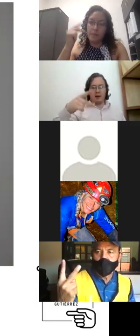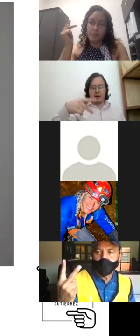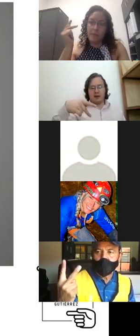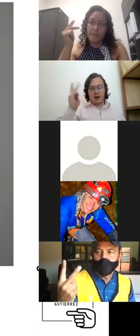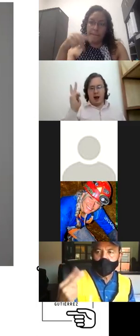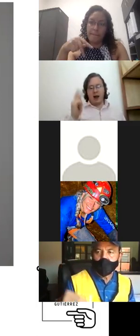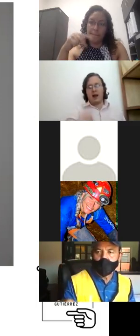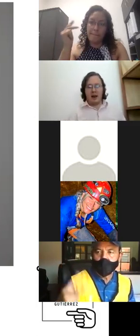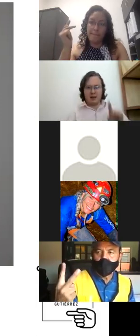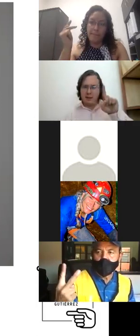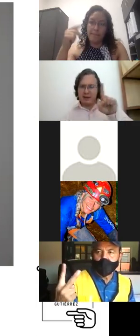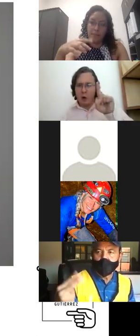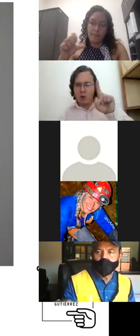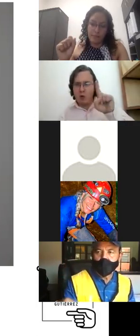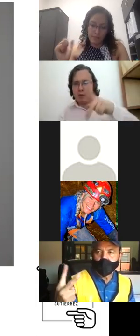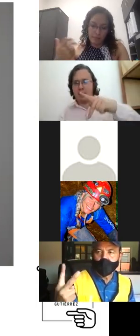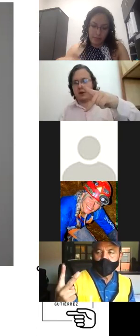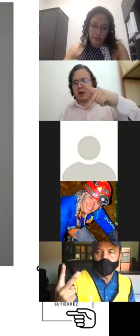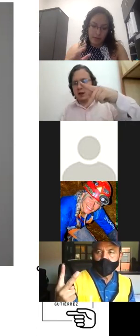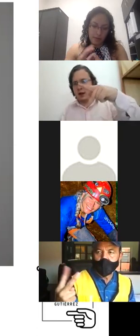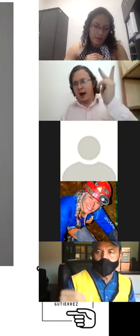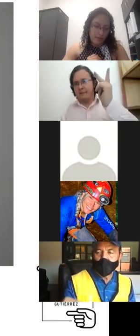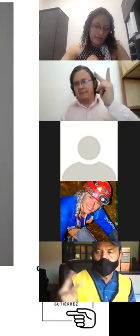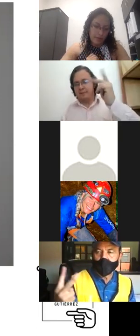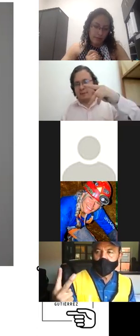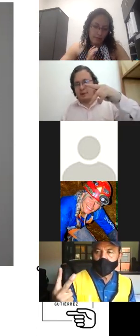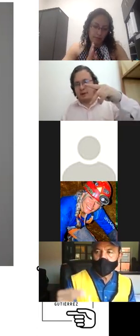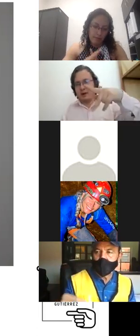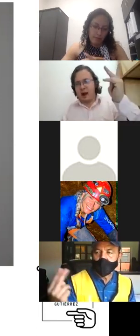K K y es solamente un movimiento ¿sí? K K